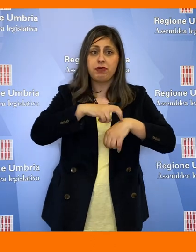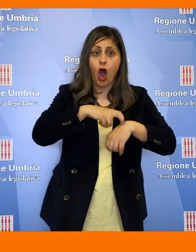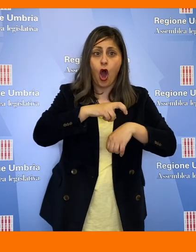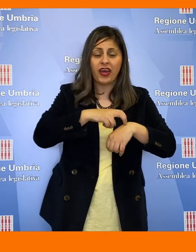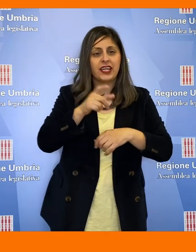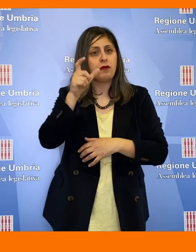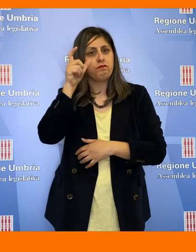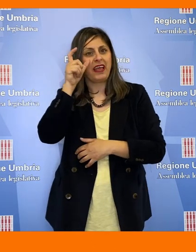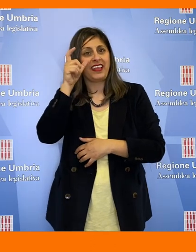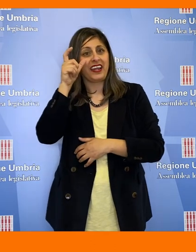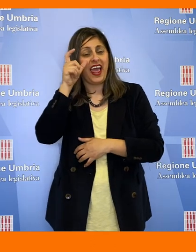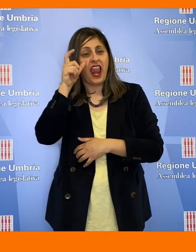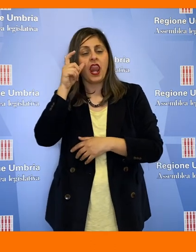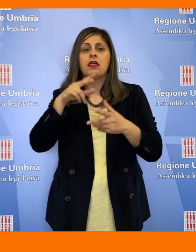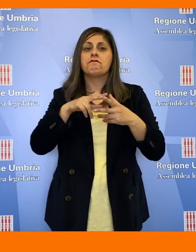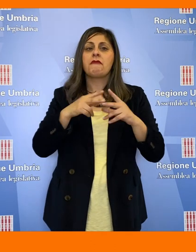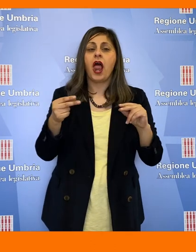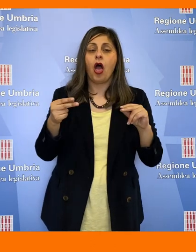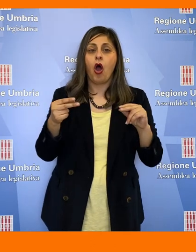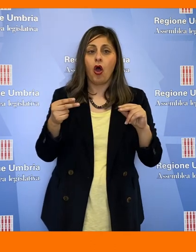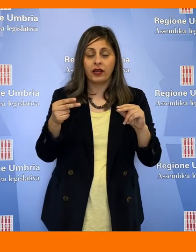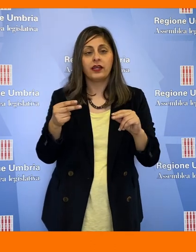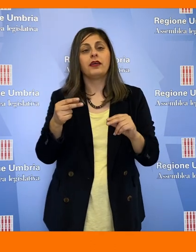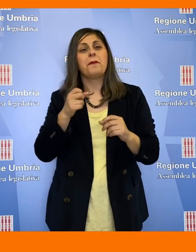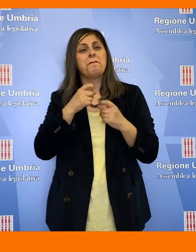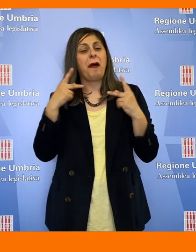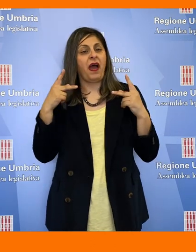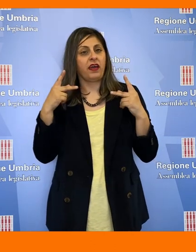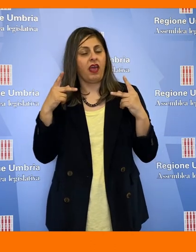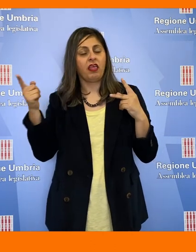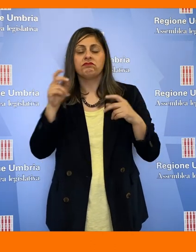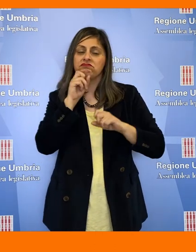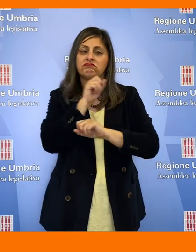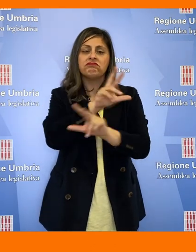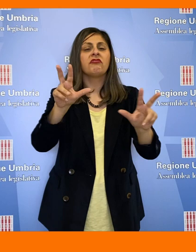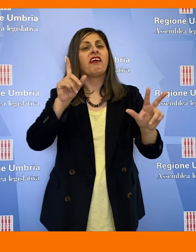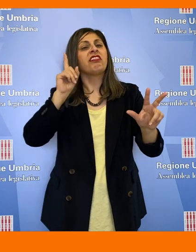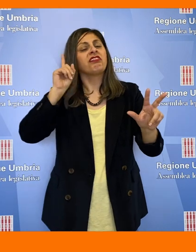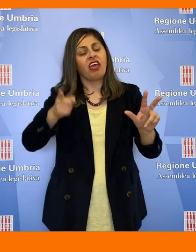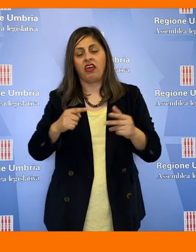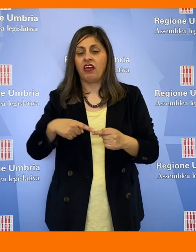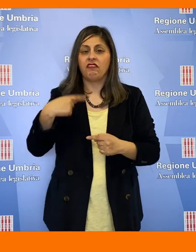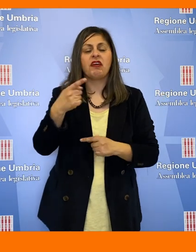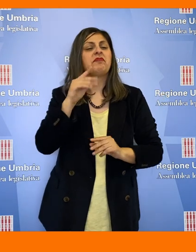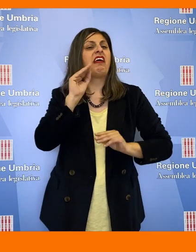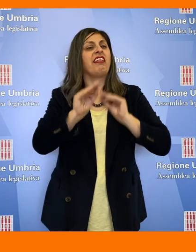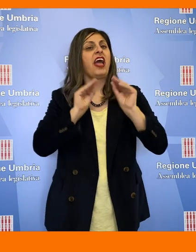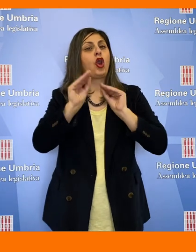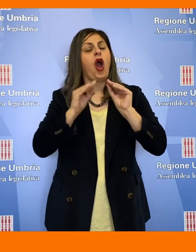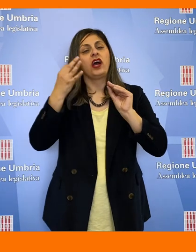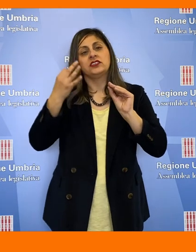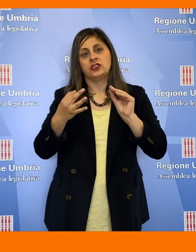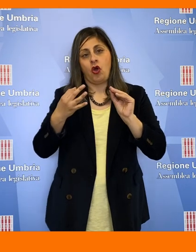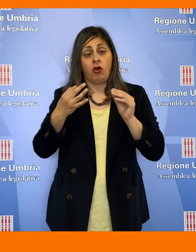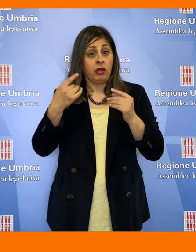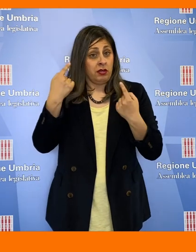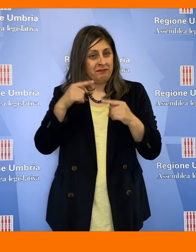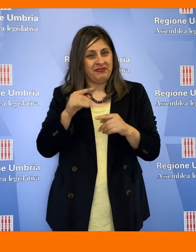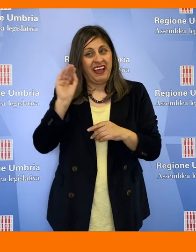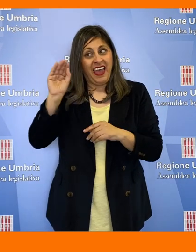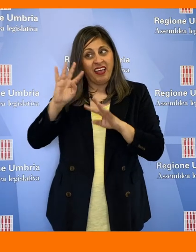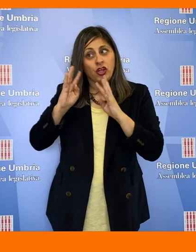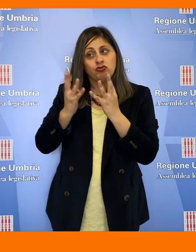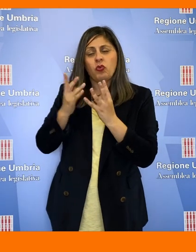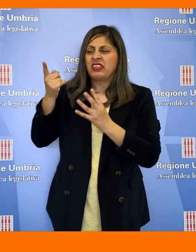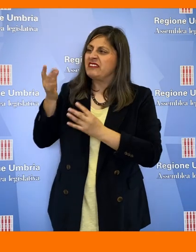Bori, Michele Bettarelli, Simona Meloni e Fabio Paparelli che annunciano la presentazione di un'interrogazione nella quale